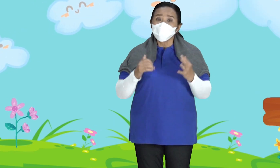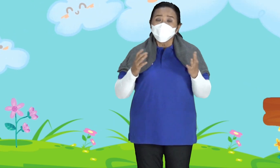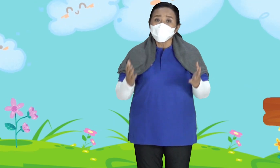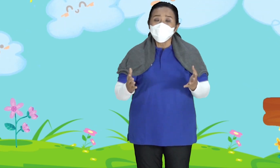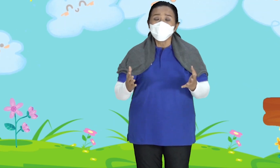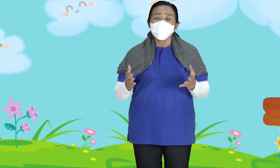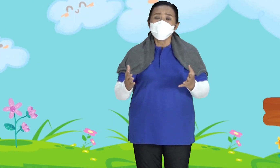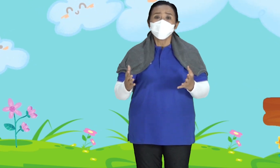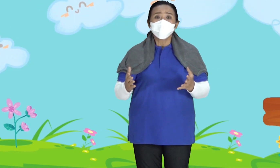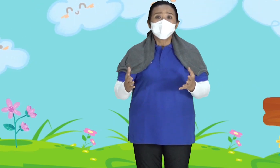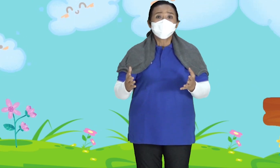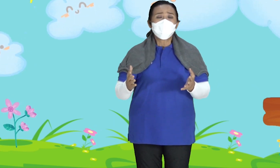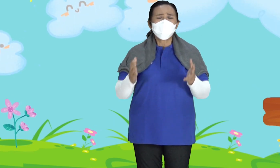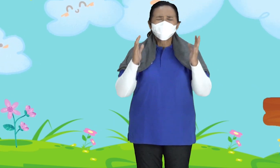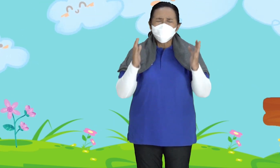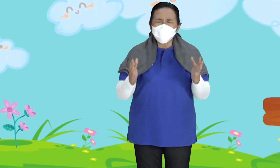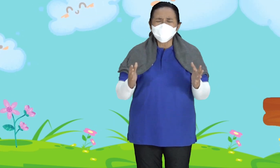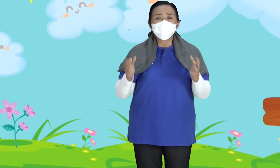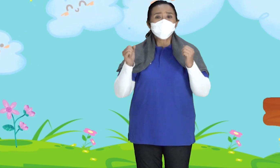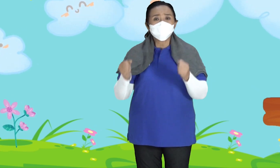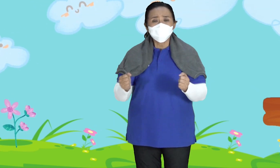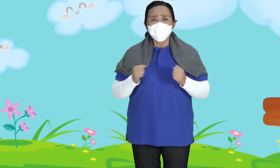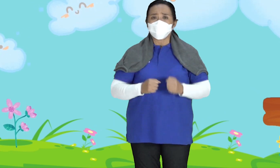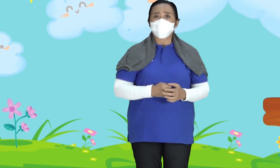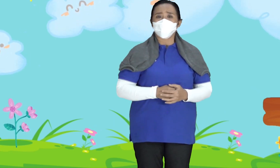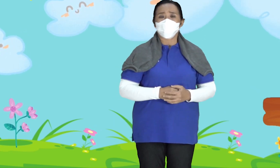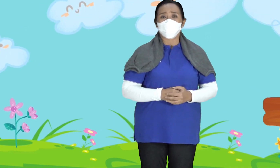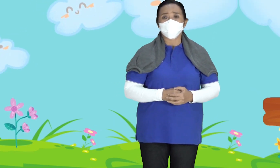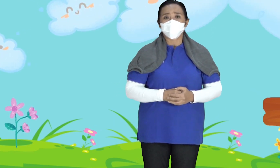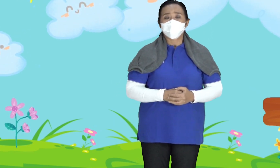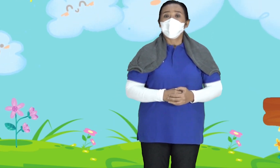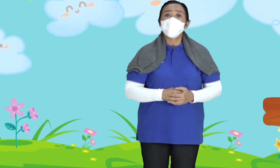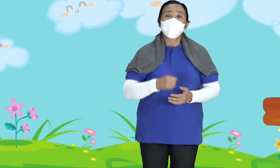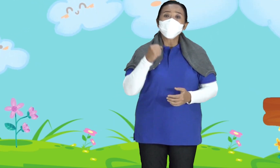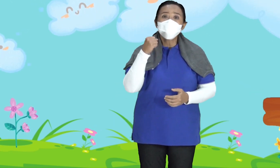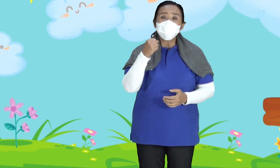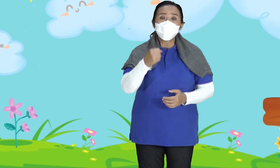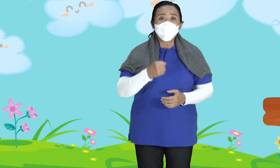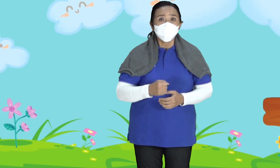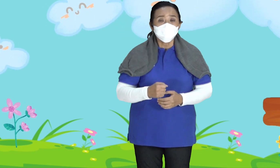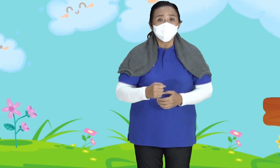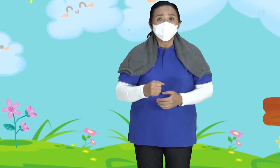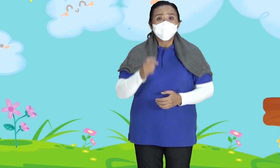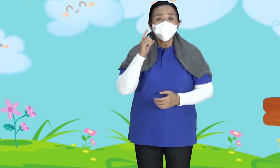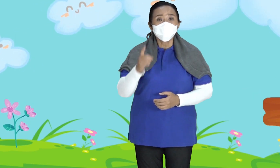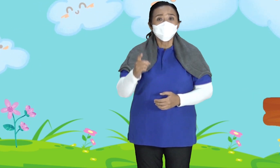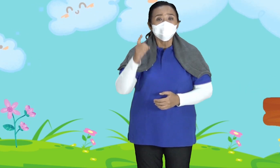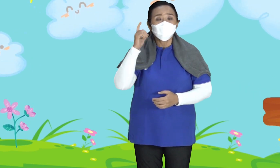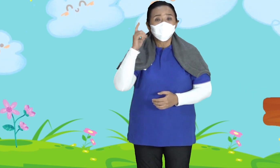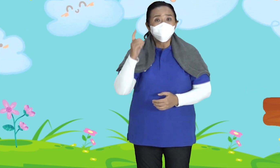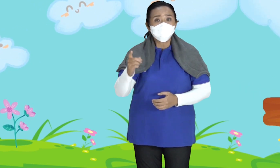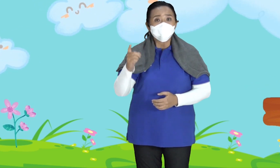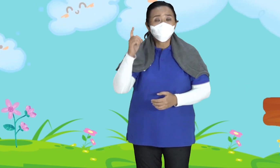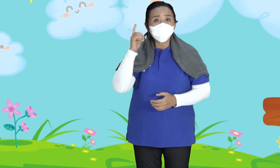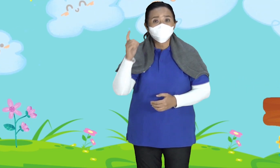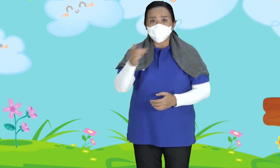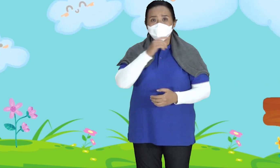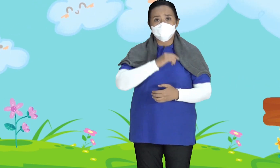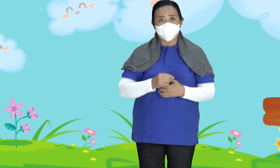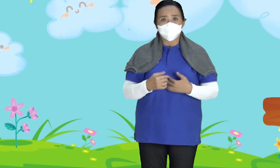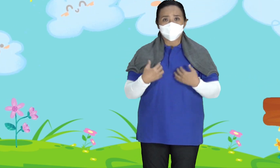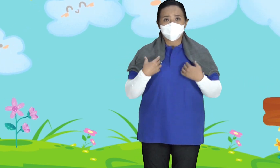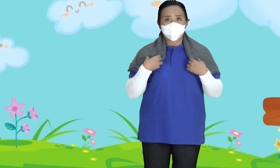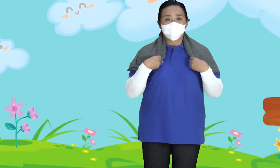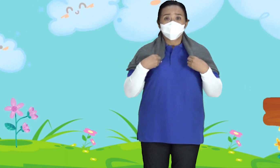Elia ini Sangat taat Dan setia pada Tuhan Bahkan dia berani Menegur Dosa-dosa